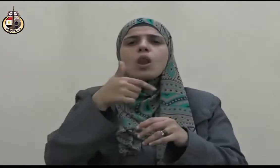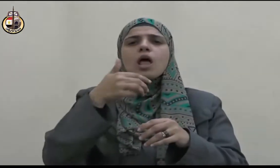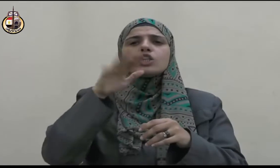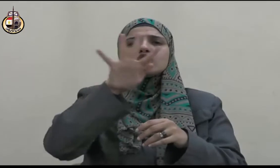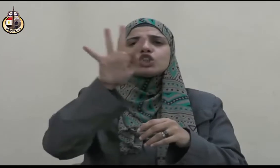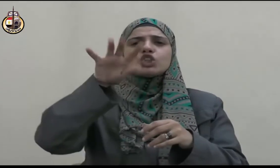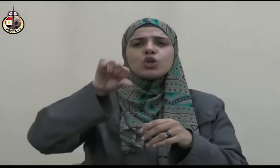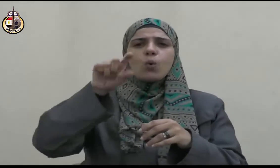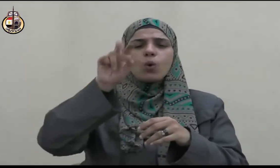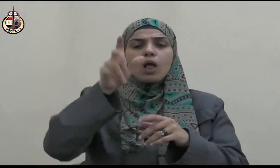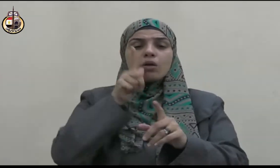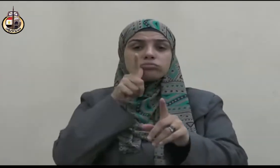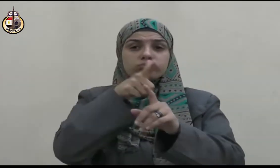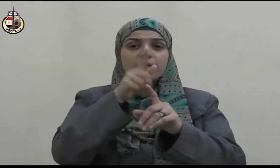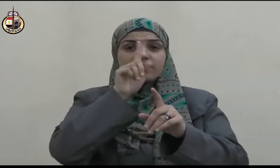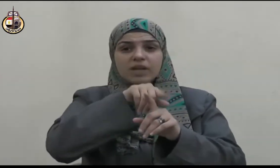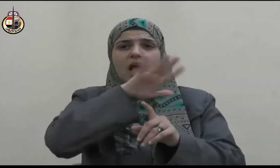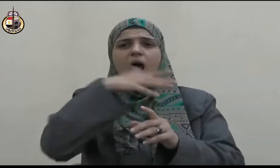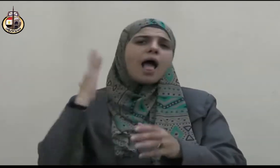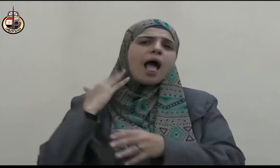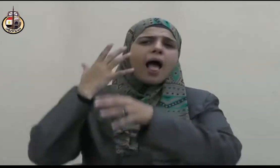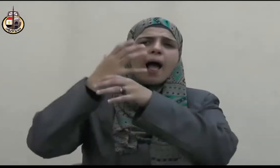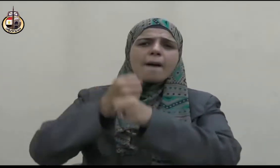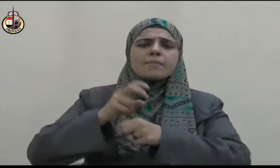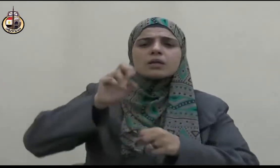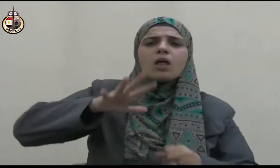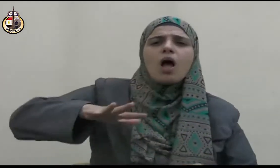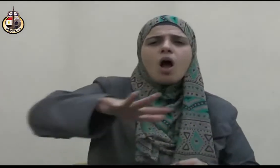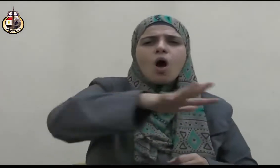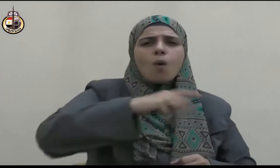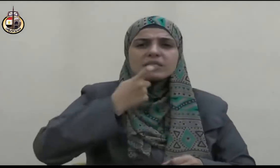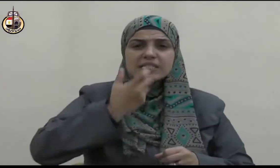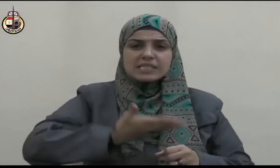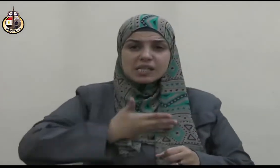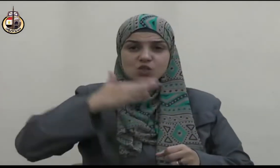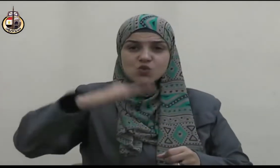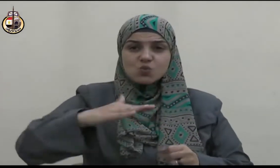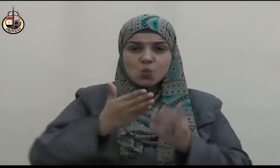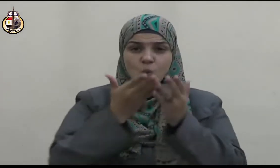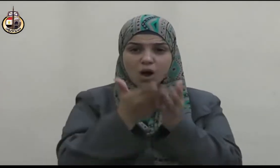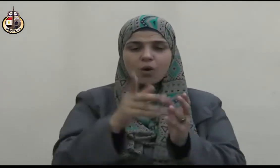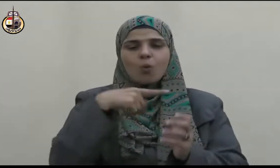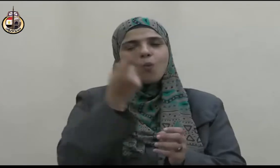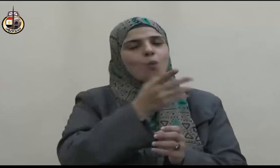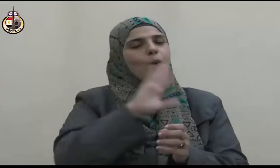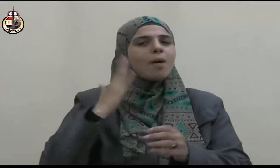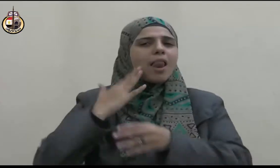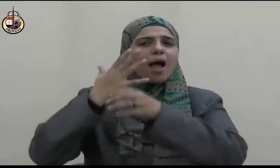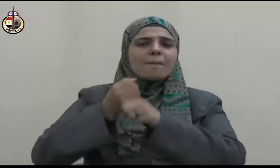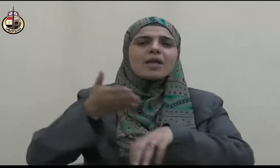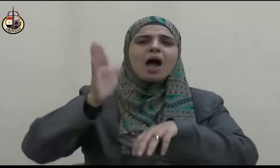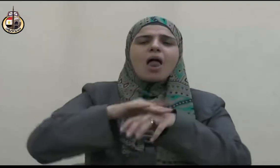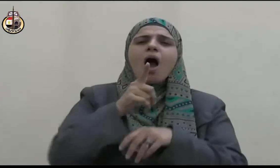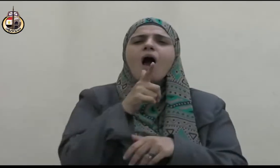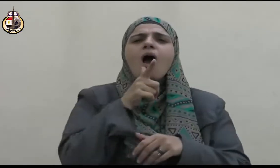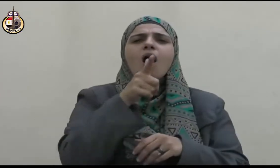دار بينهما حوار طويل جاء فيه أن هرقل قال لأبي